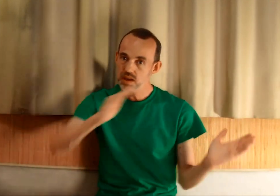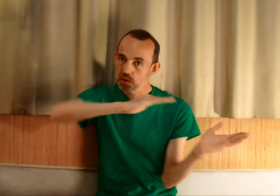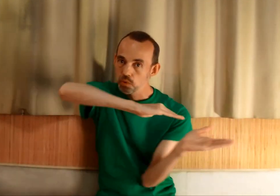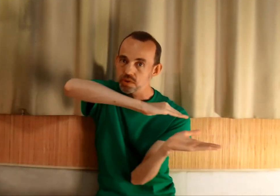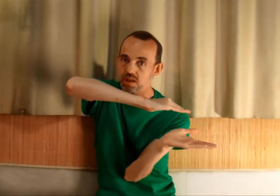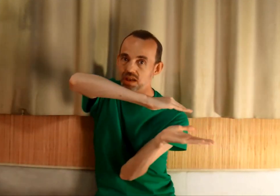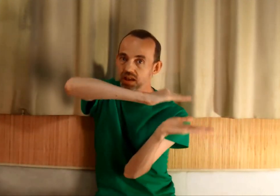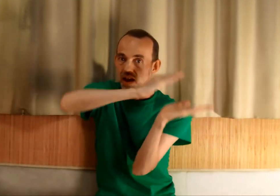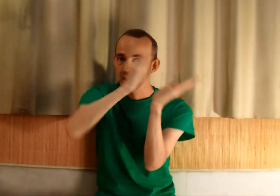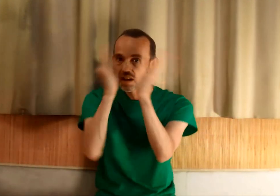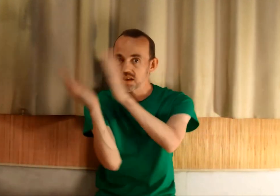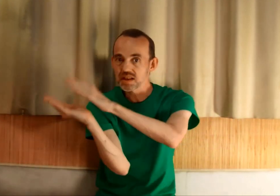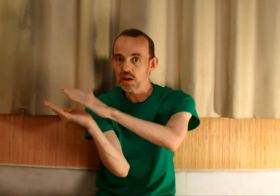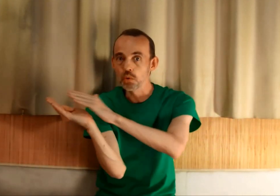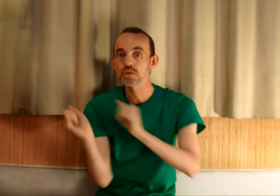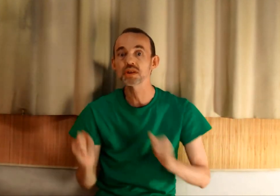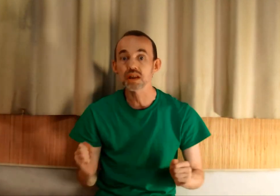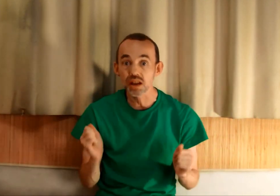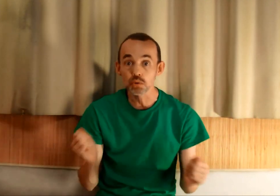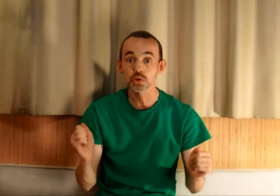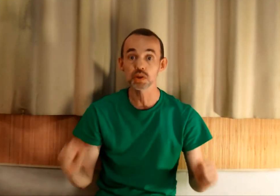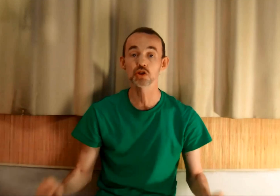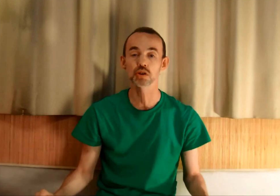C'est oser qui est la clé. C'est oser qui est le switch.